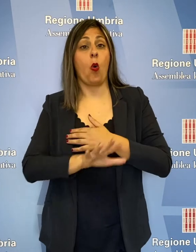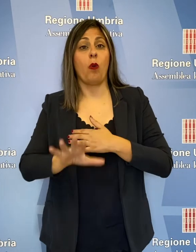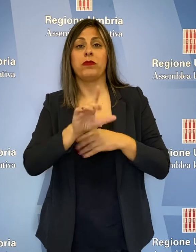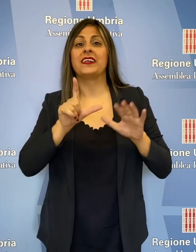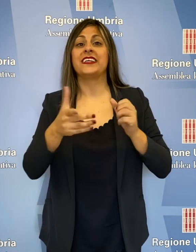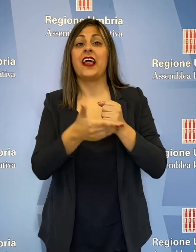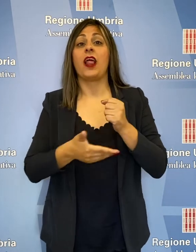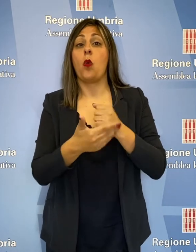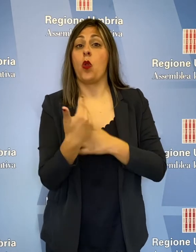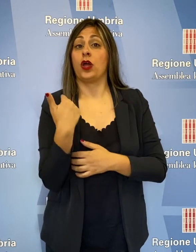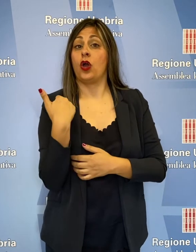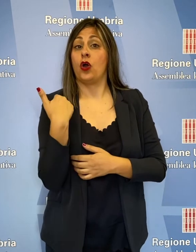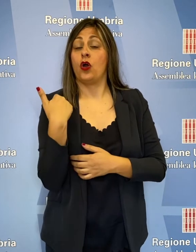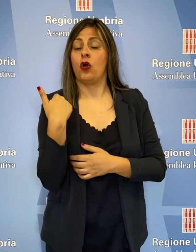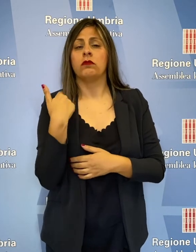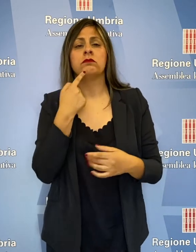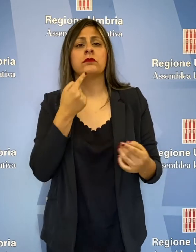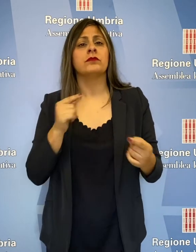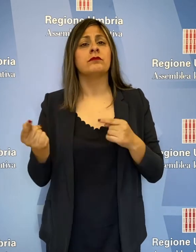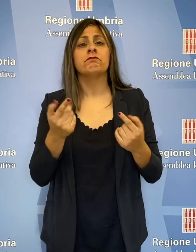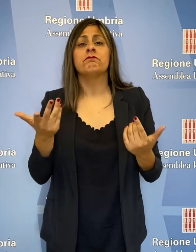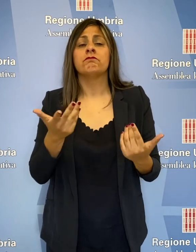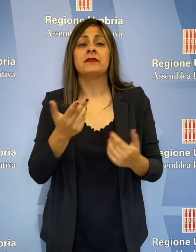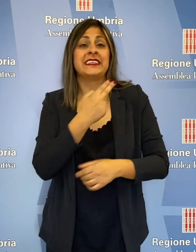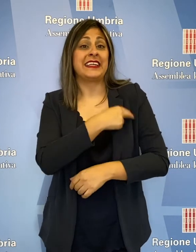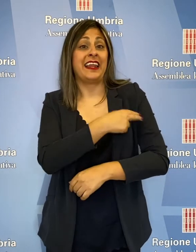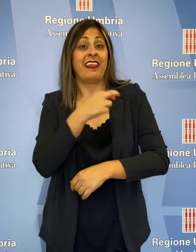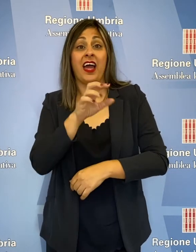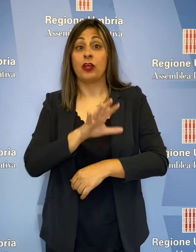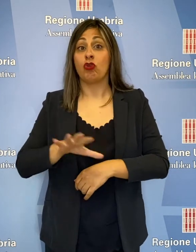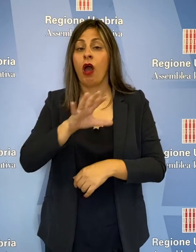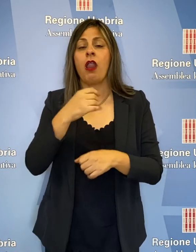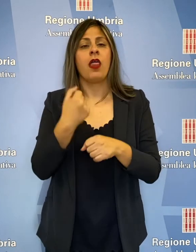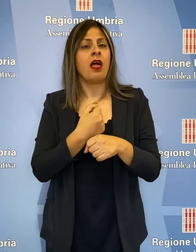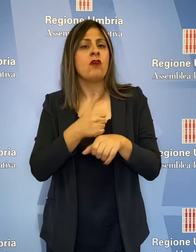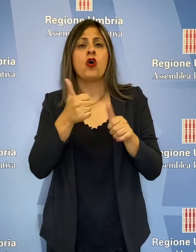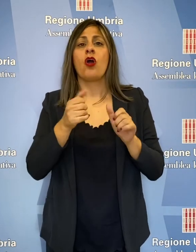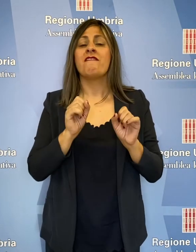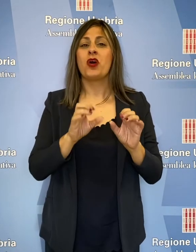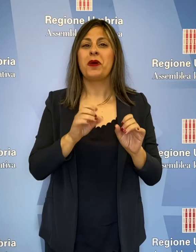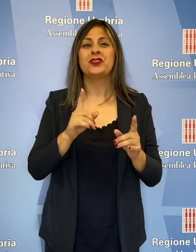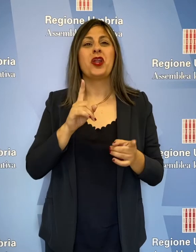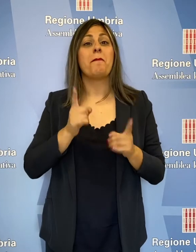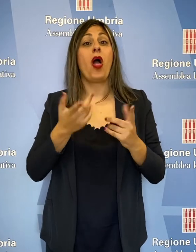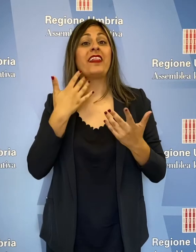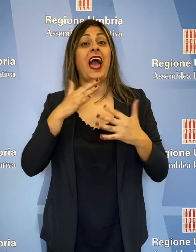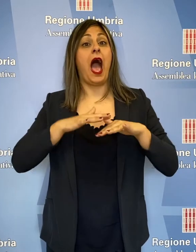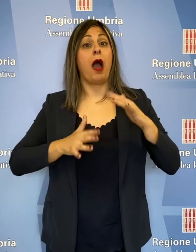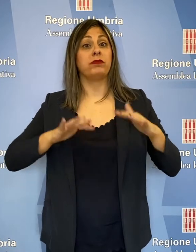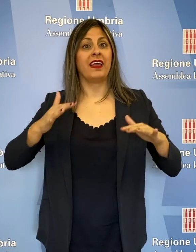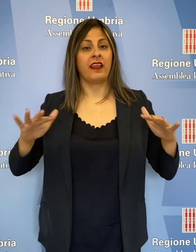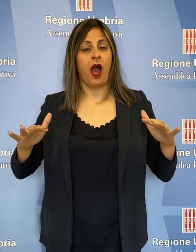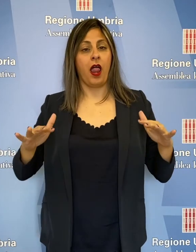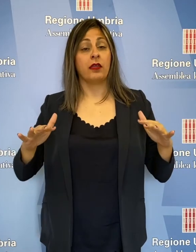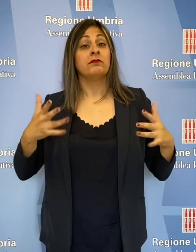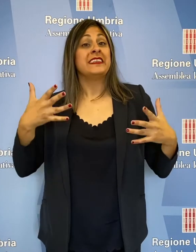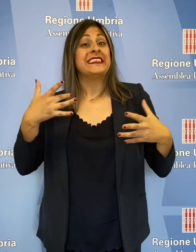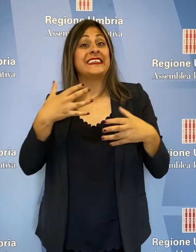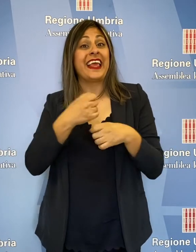'Umbria del 7 luglio scorso si è parlato di sanità regionale, lavoro, formazione, politiche ambientali. Questa